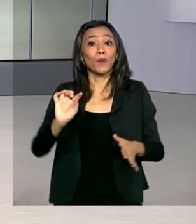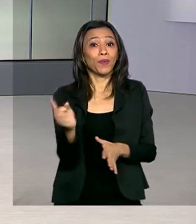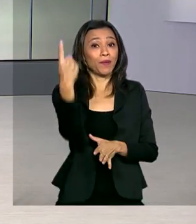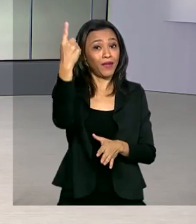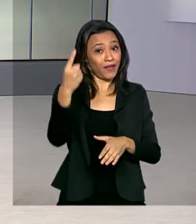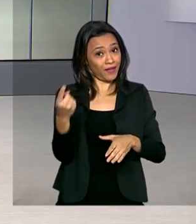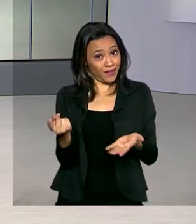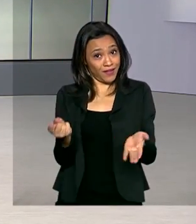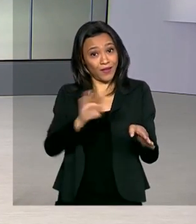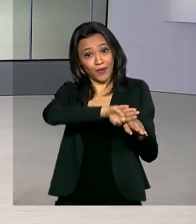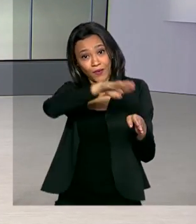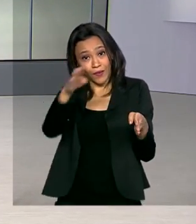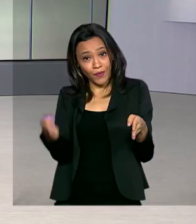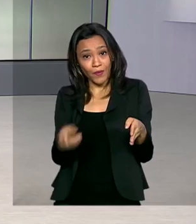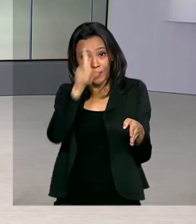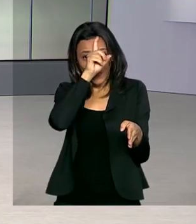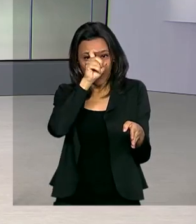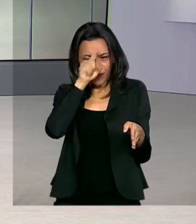acompanhou tudo. Bom dia, Lu.